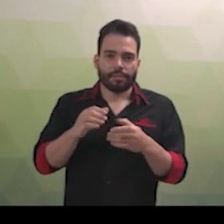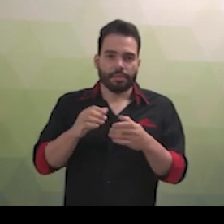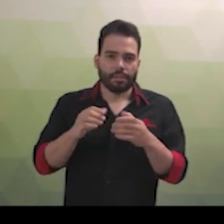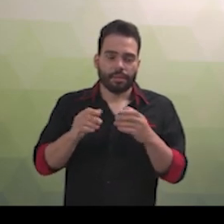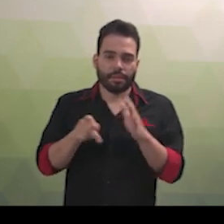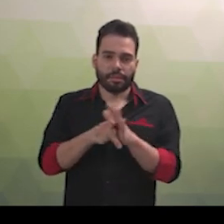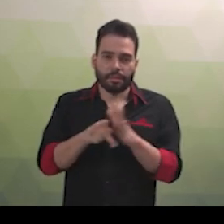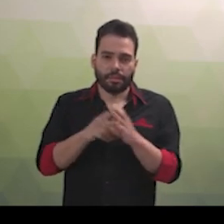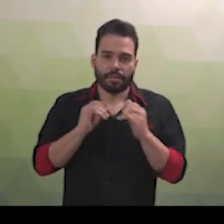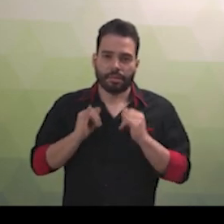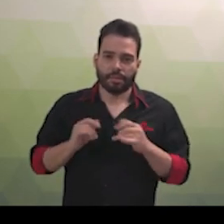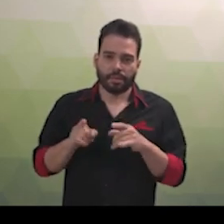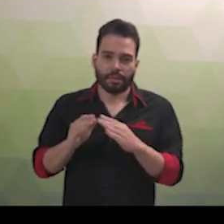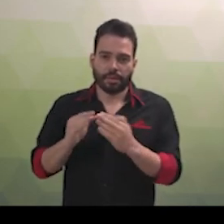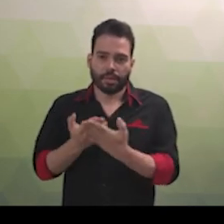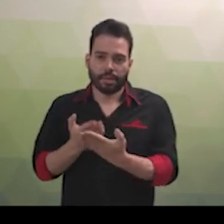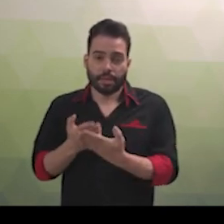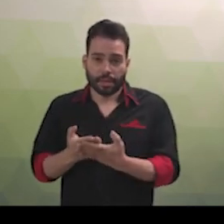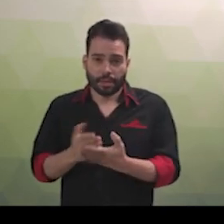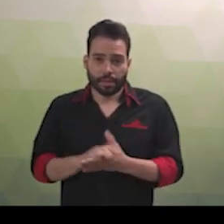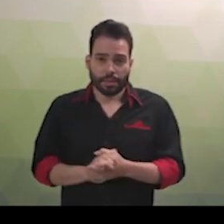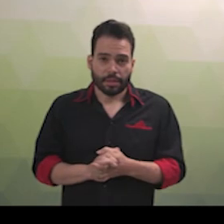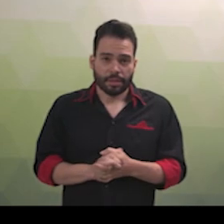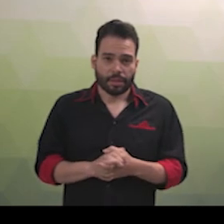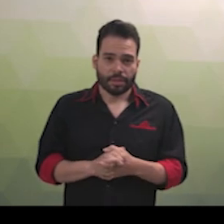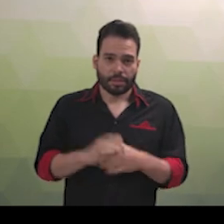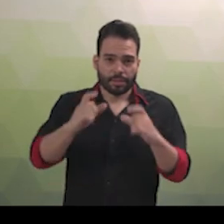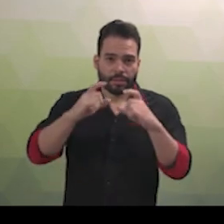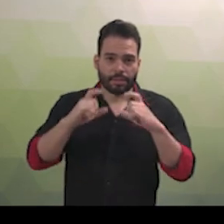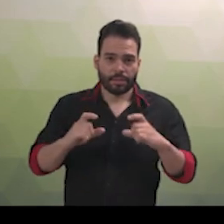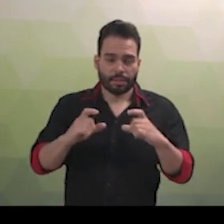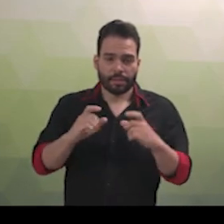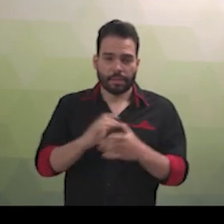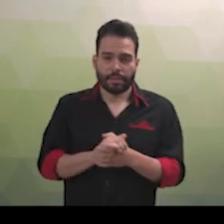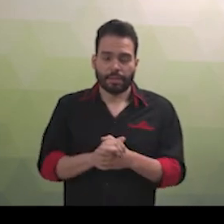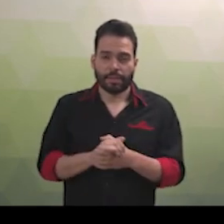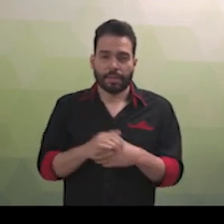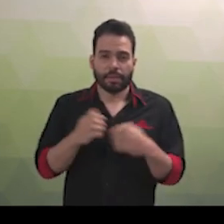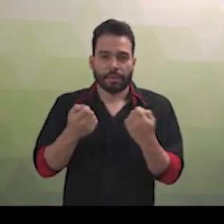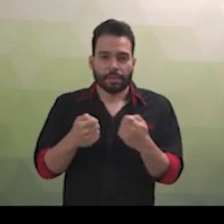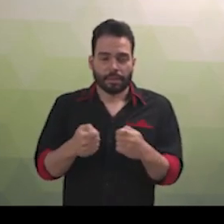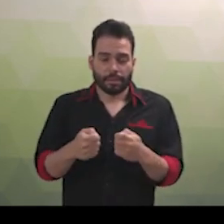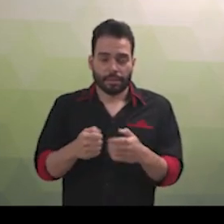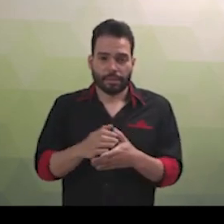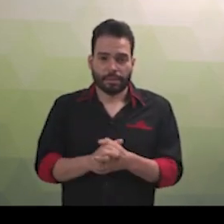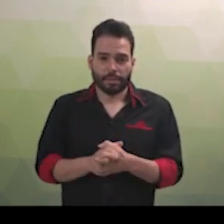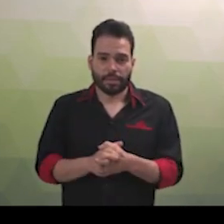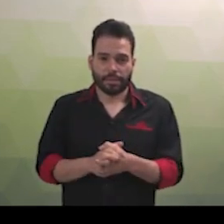e intérpretes de Libras, a que se refere o inciso 11º do caput deste artigo, deve-se observar o